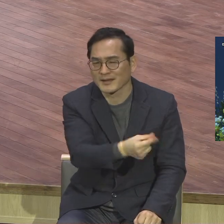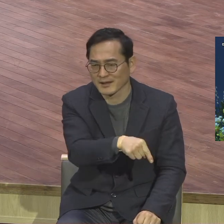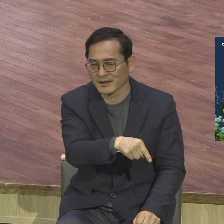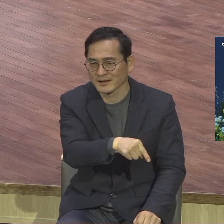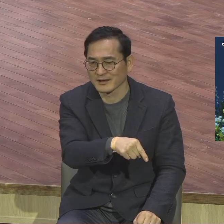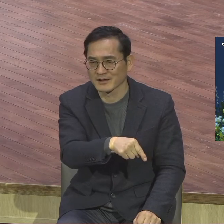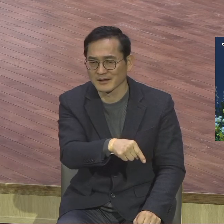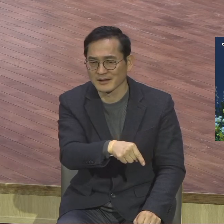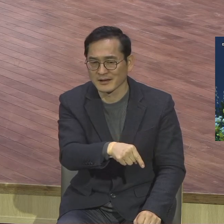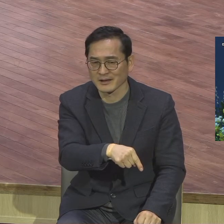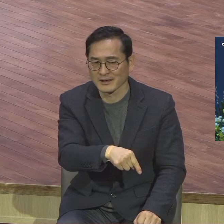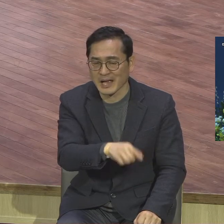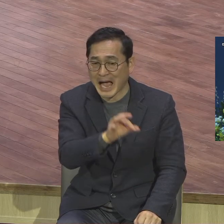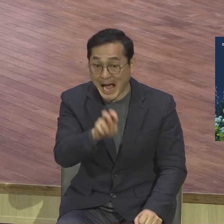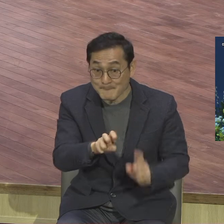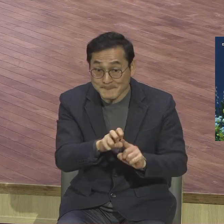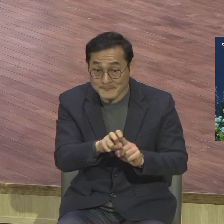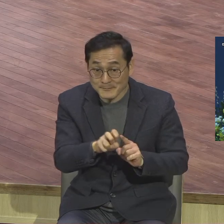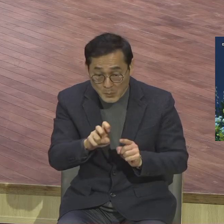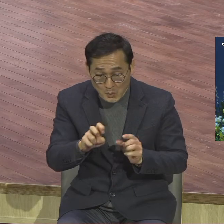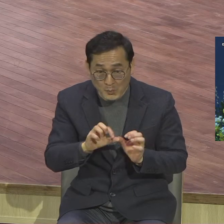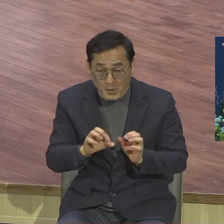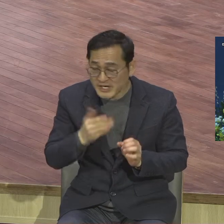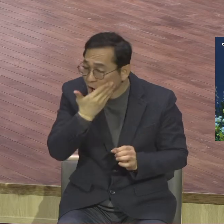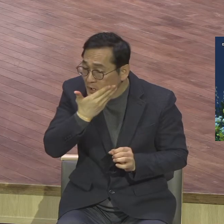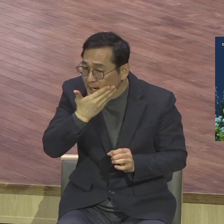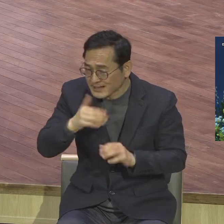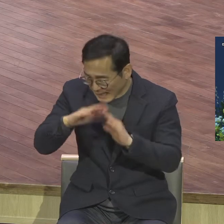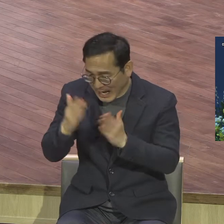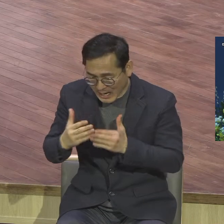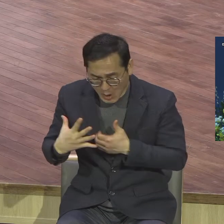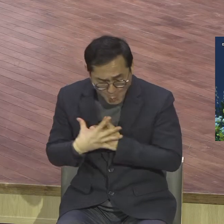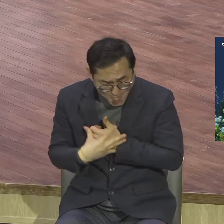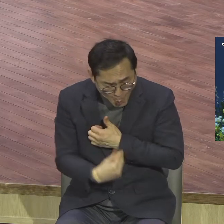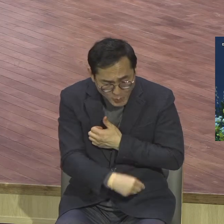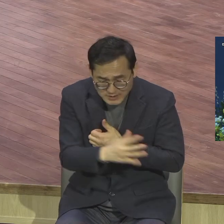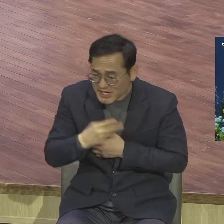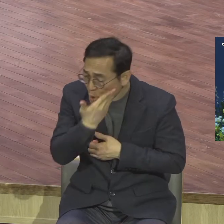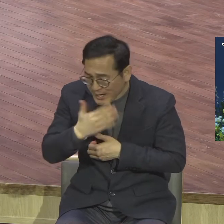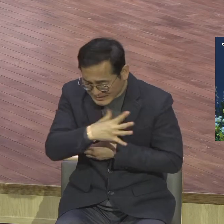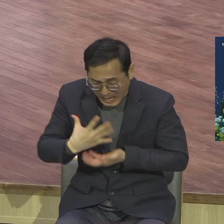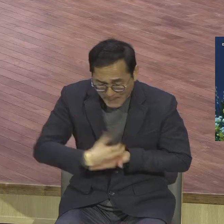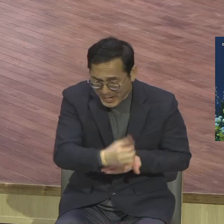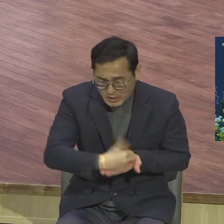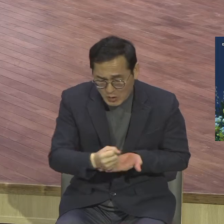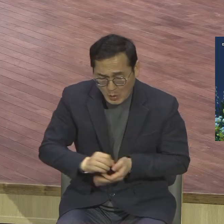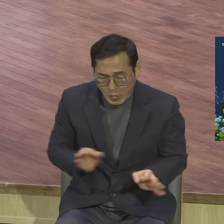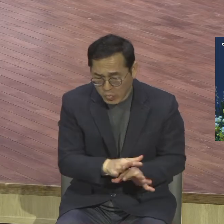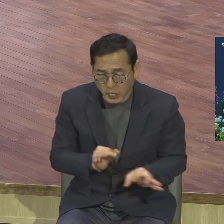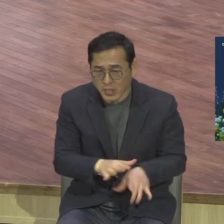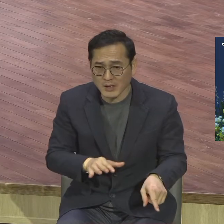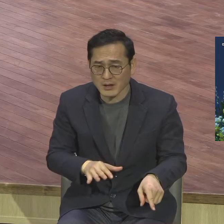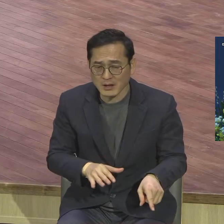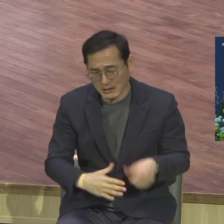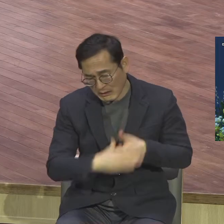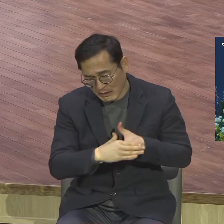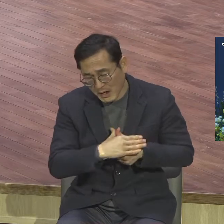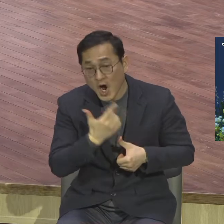괴롭히는지 영적 영양물 다 빨아먹고 영적 암덩어리 있으니까 자라질 못하고